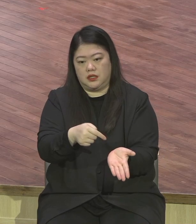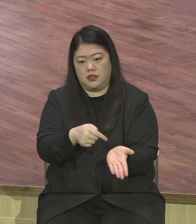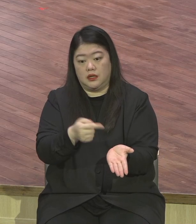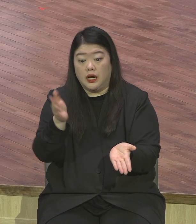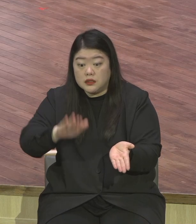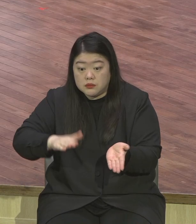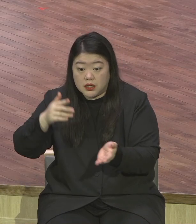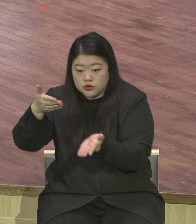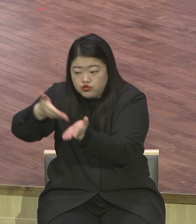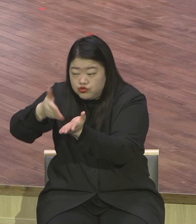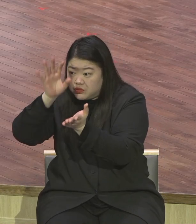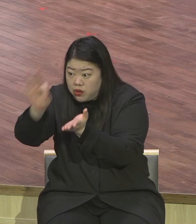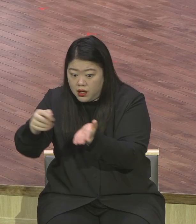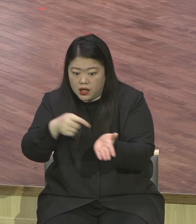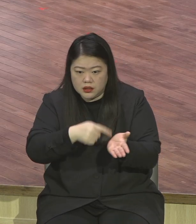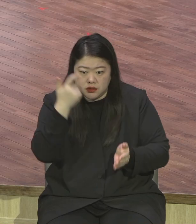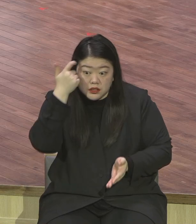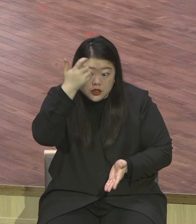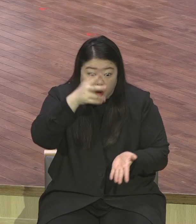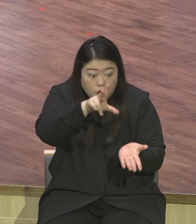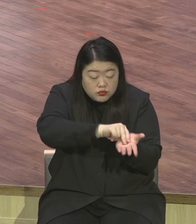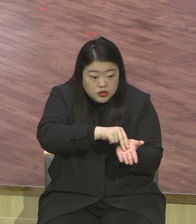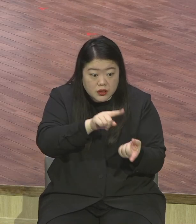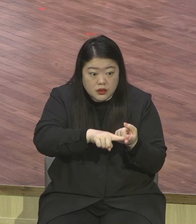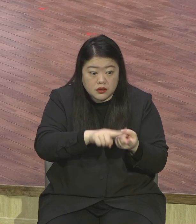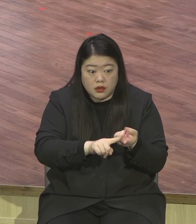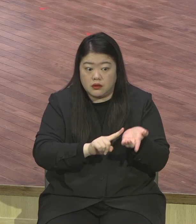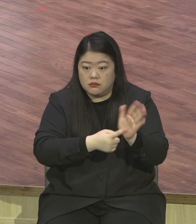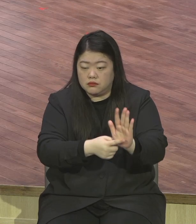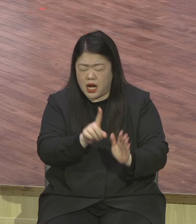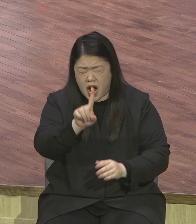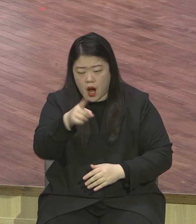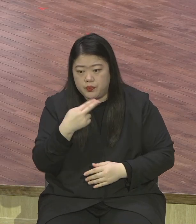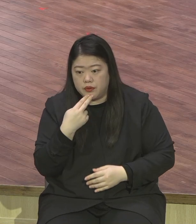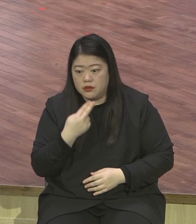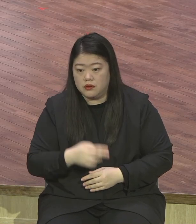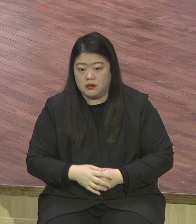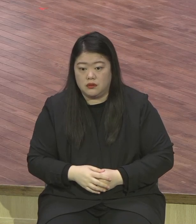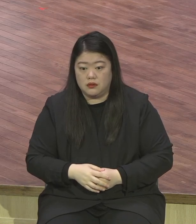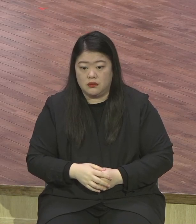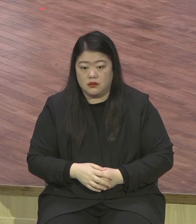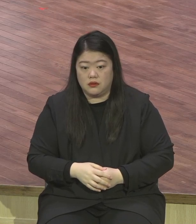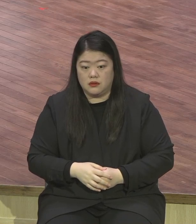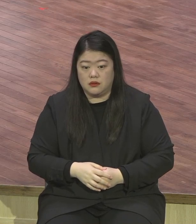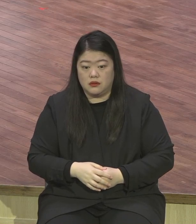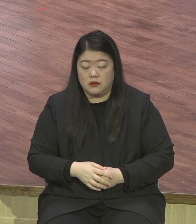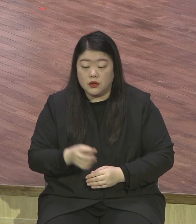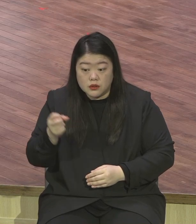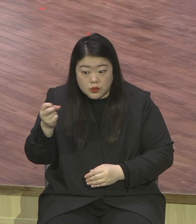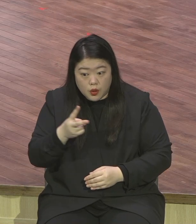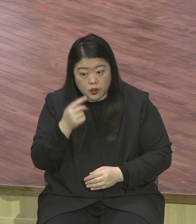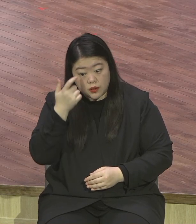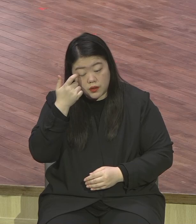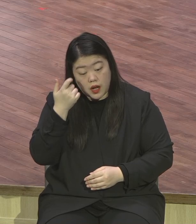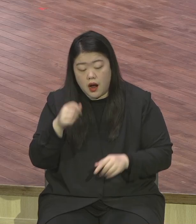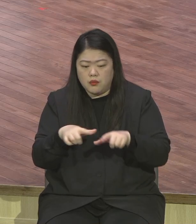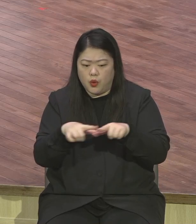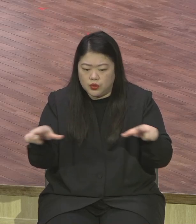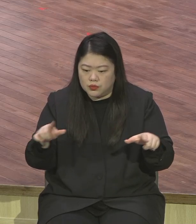깊이 다루지를 못하고 있습니다. 어떤 면에서는 아예 관심이 바뀝니다. 영적 이런